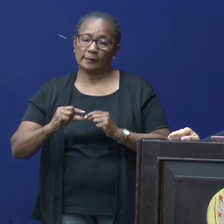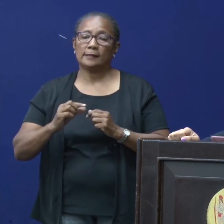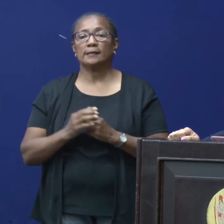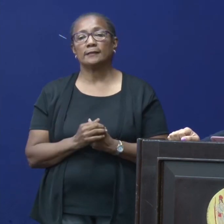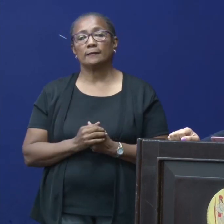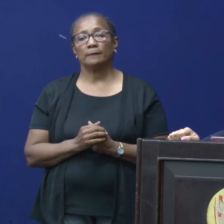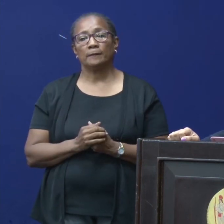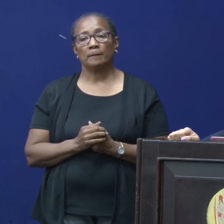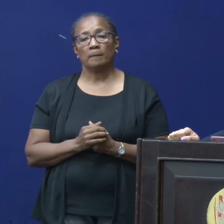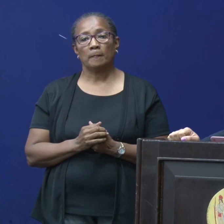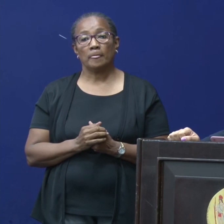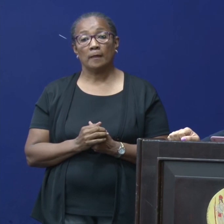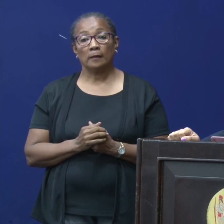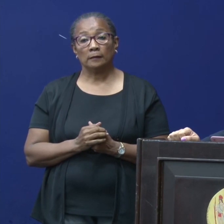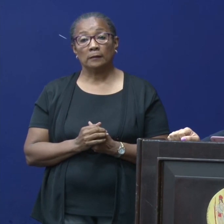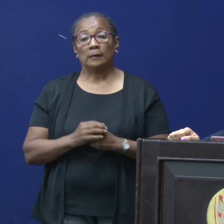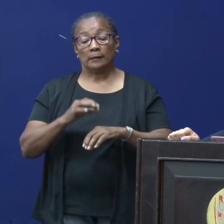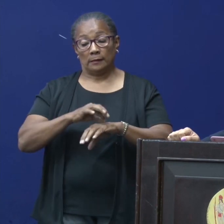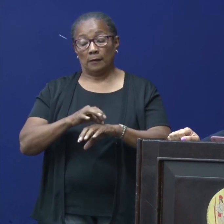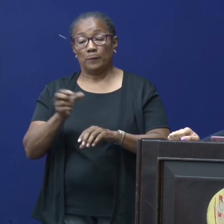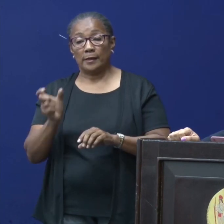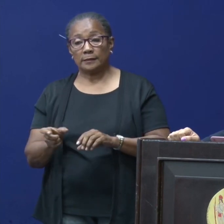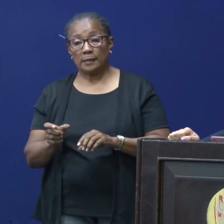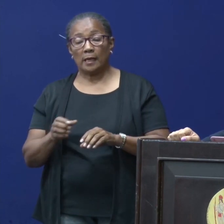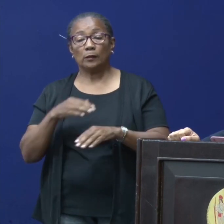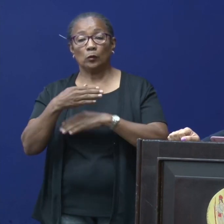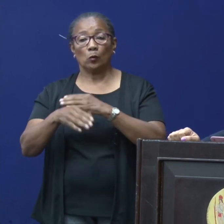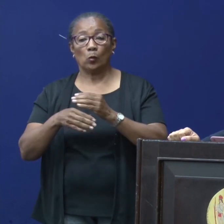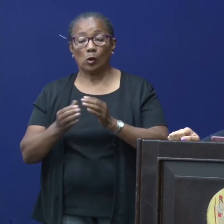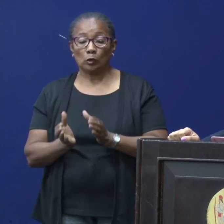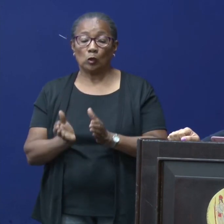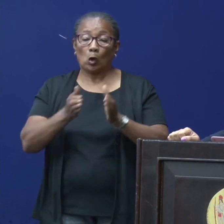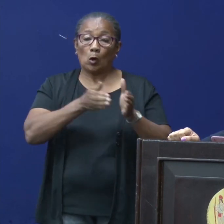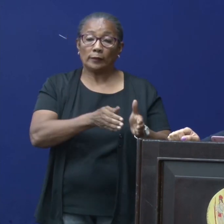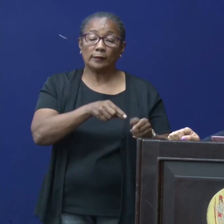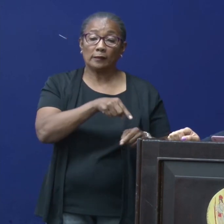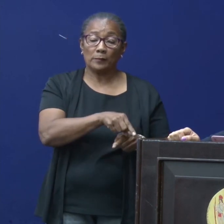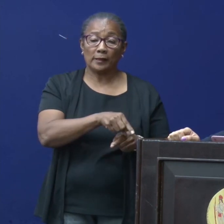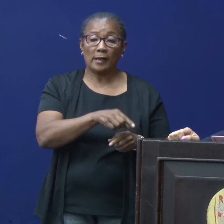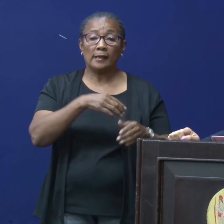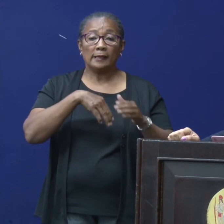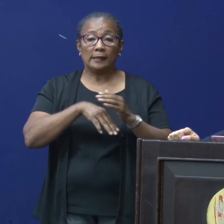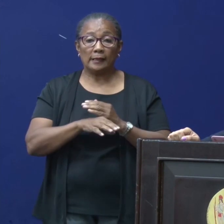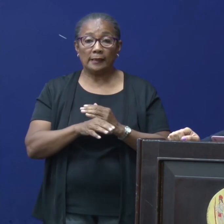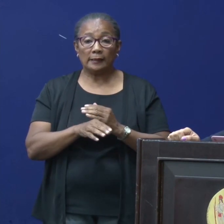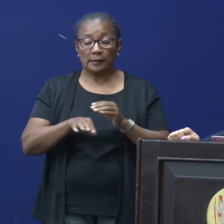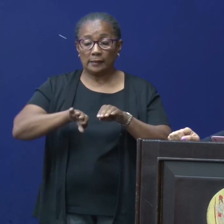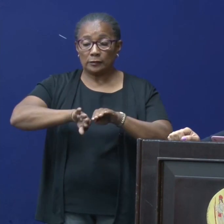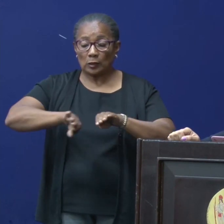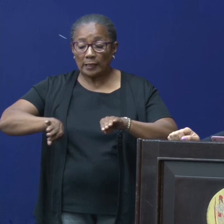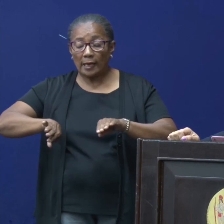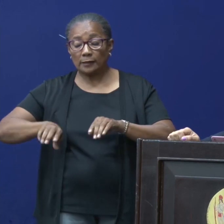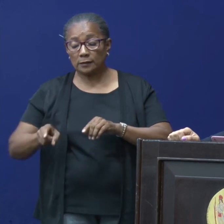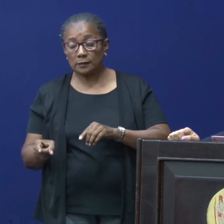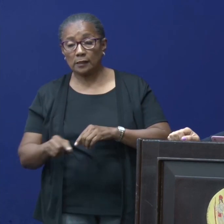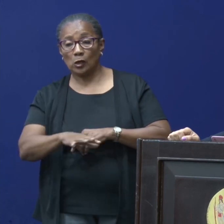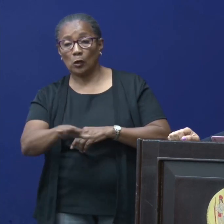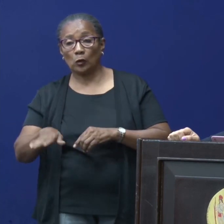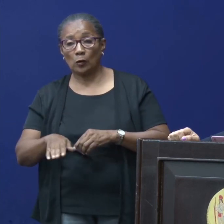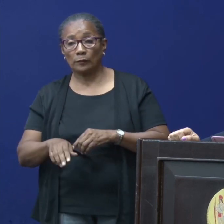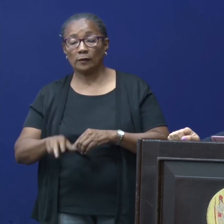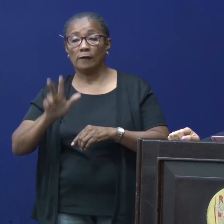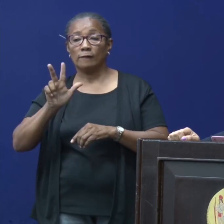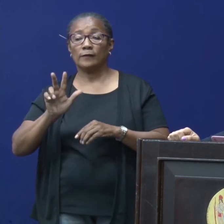De patiënten zullen worden ondergebracht in de isolatieruimte van het